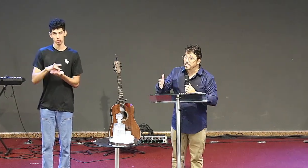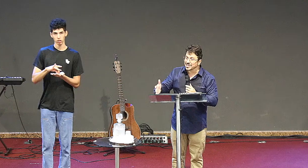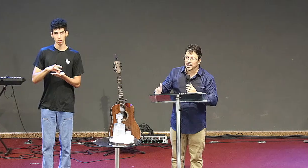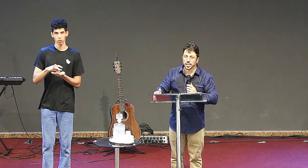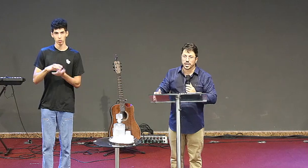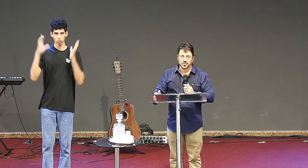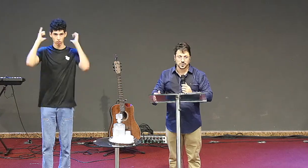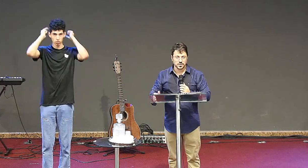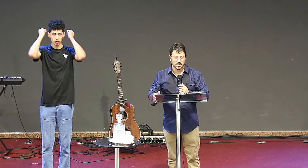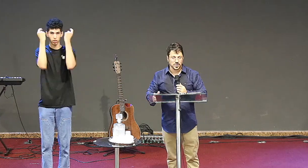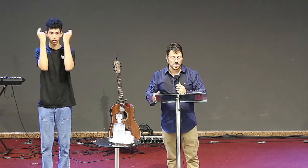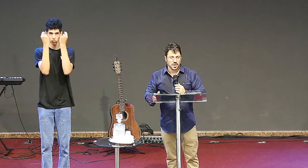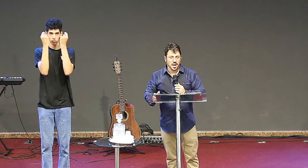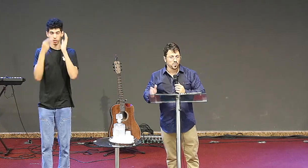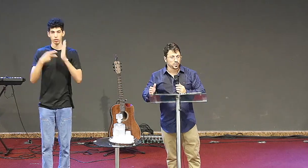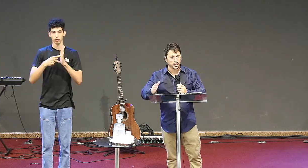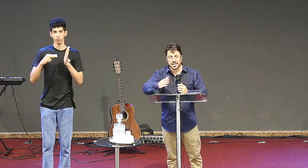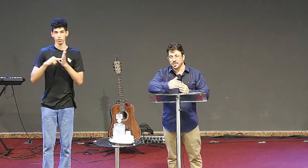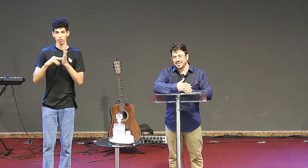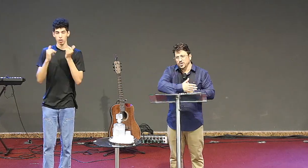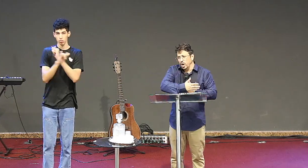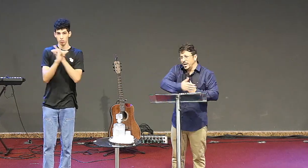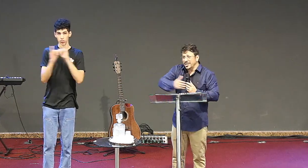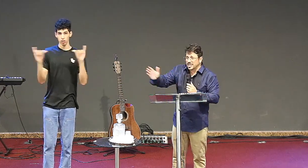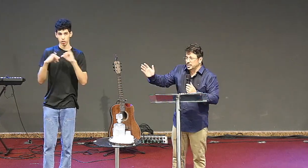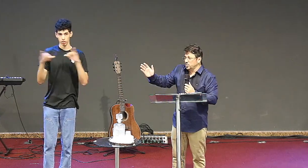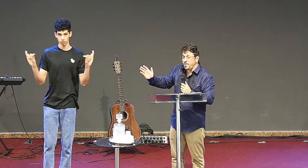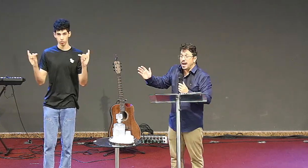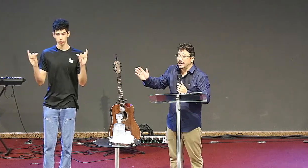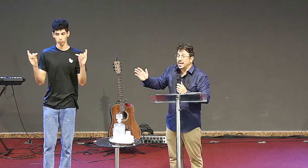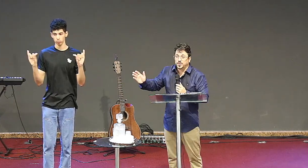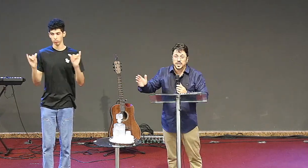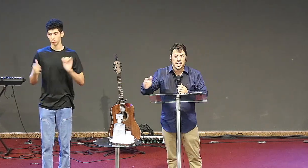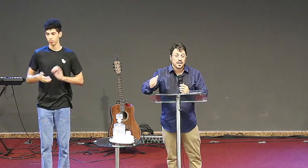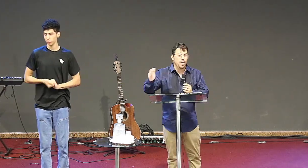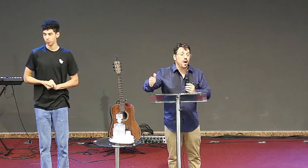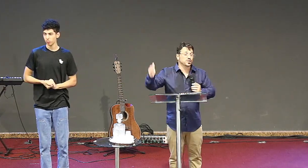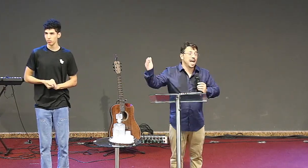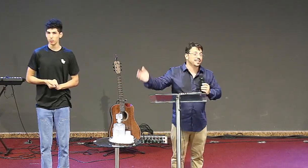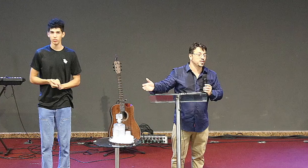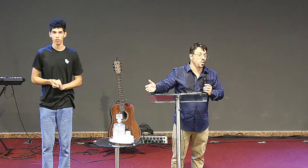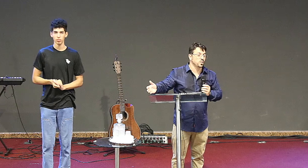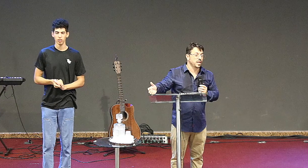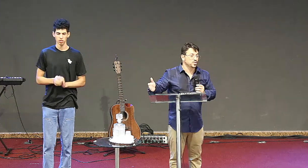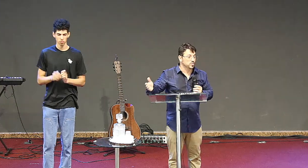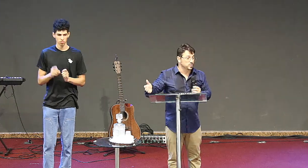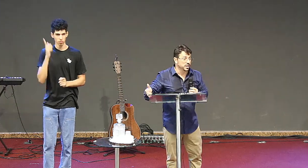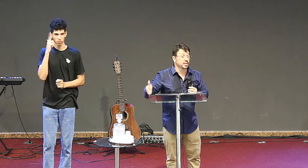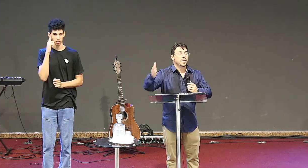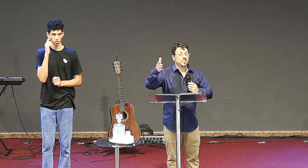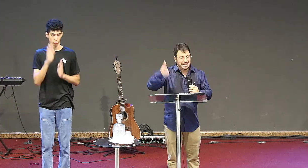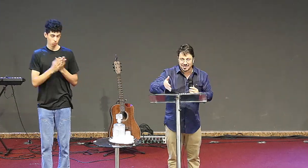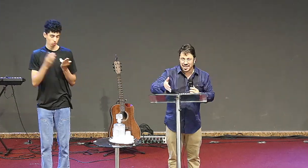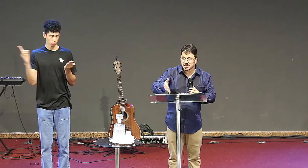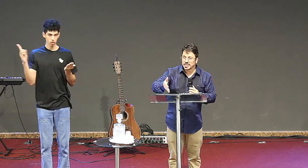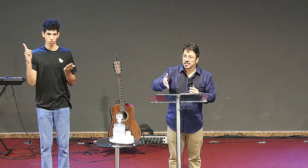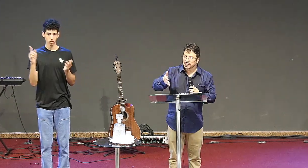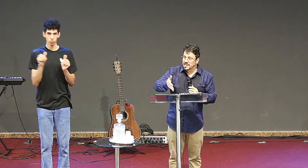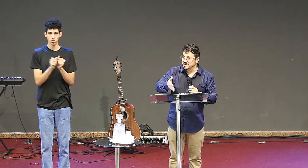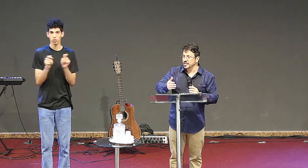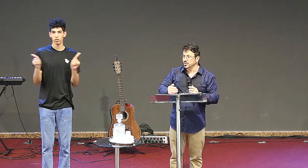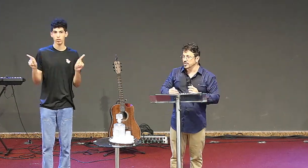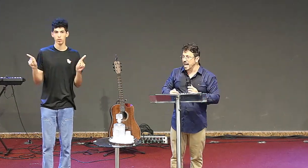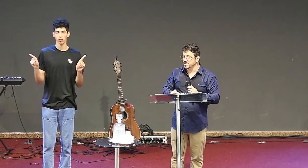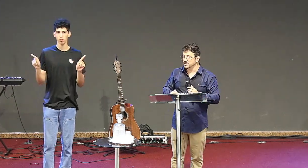significa mensageiro. Alguns dizem, mas em todo o restante do Apocalipse, não é usado nesse contexto. Sim, mas nesse